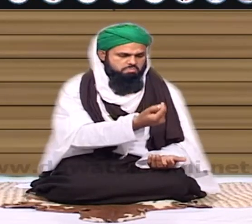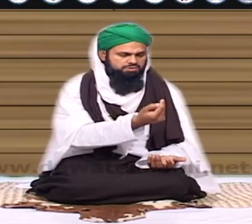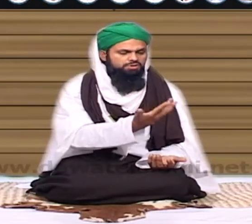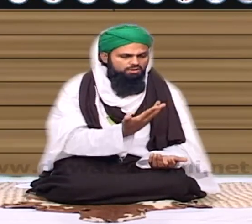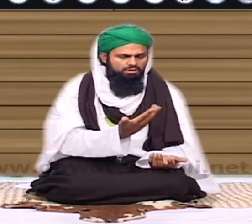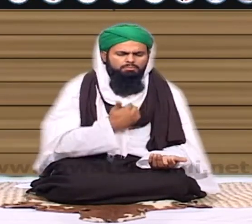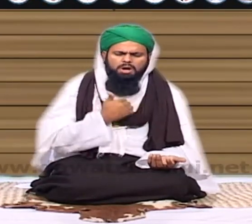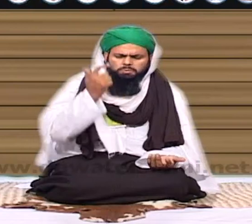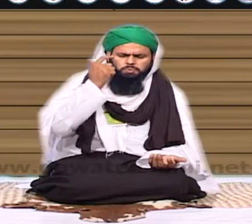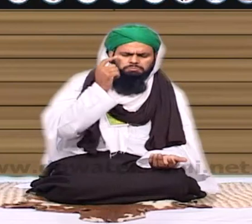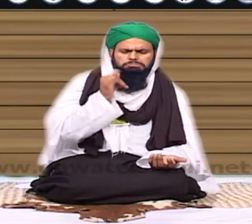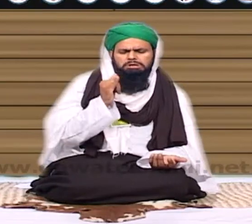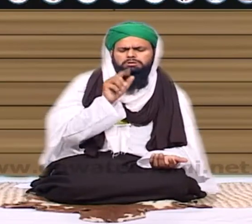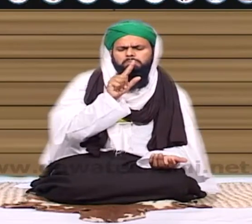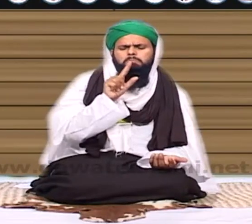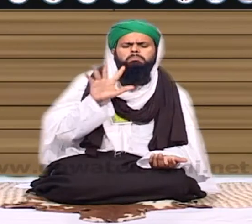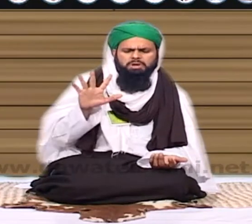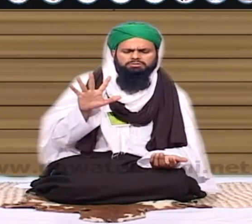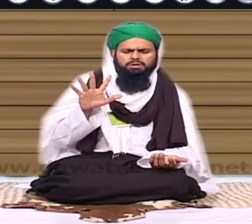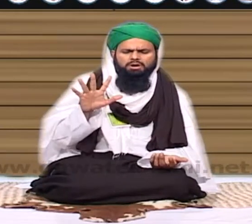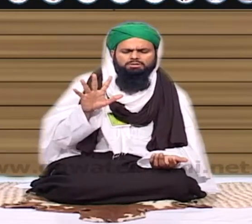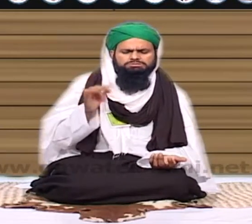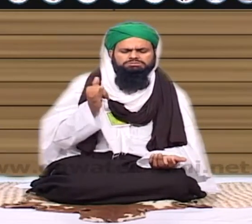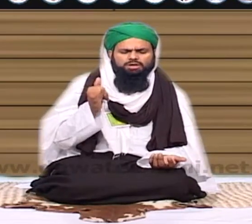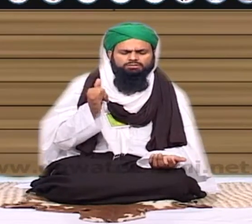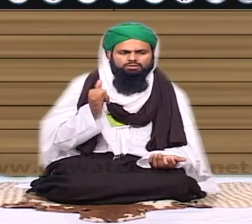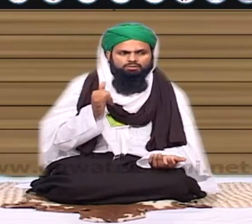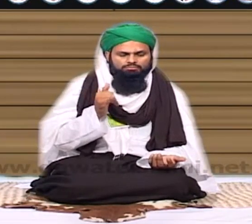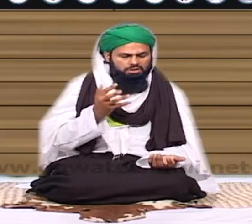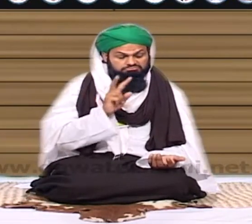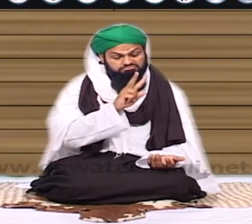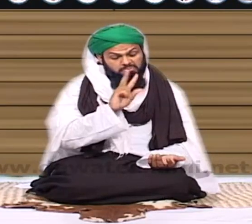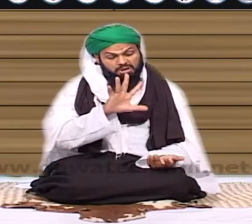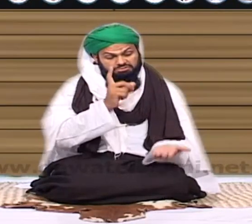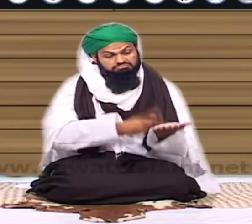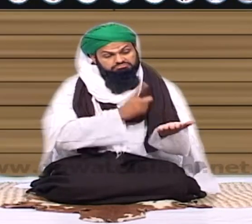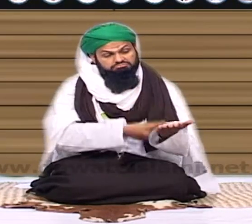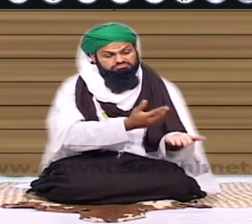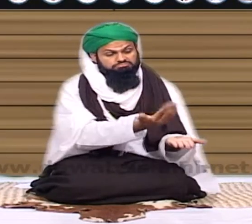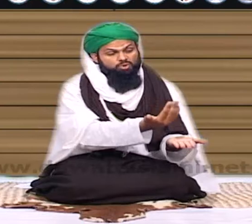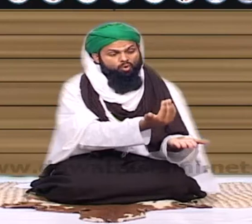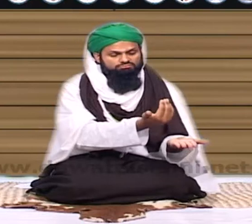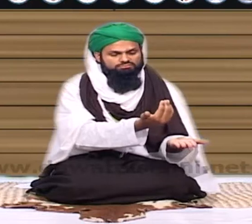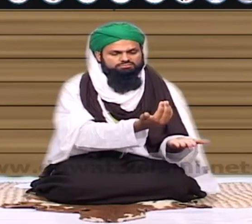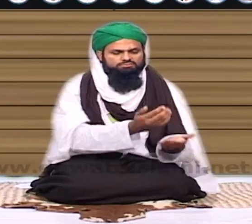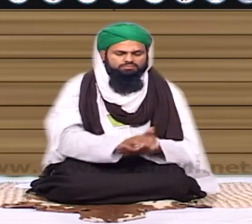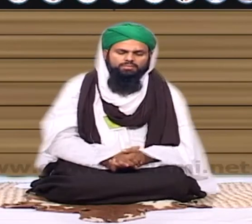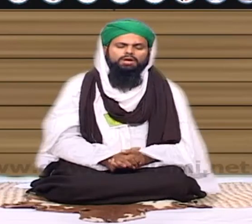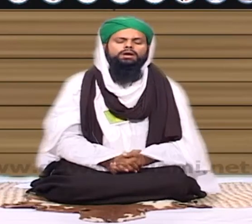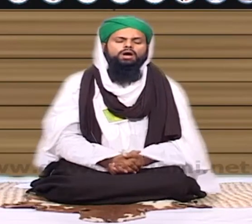صبح کرہ ہوگا آپ نے سوچا تھا کہ پندرہ ٹھیک ہے واجبی پندرہ دے دیں اور وہ پھر اکڑ کے خراب جاتا ہے تو ویسے بھی جو بھی کام